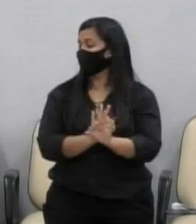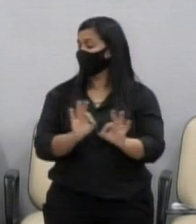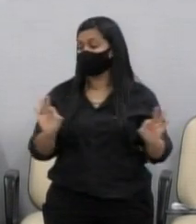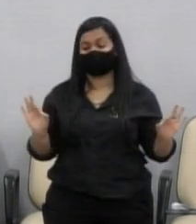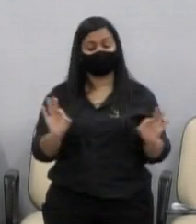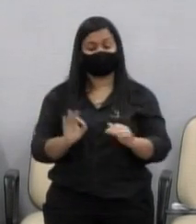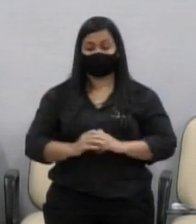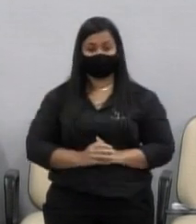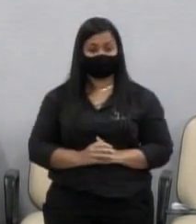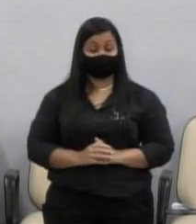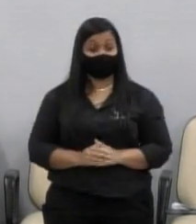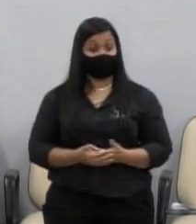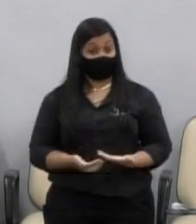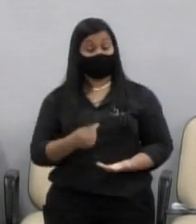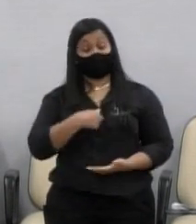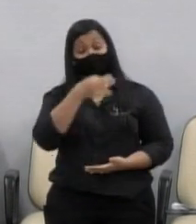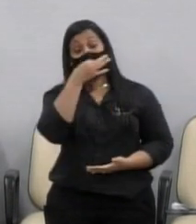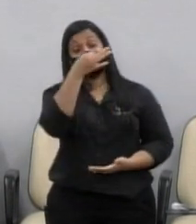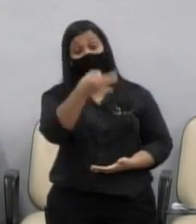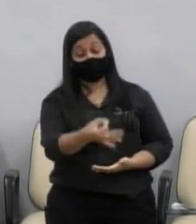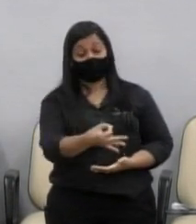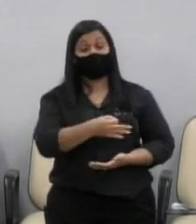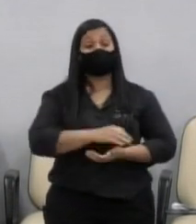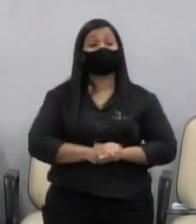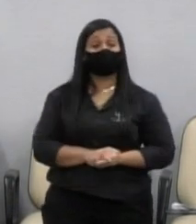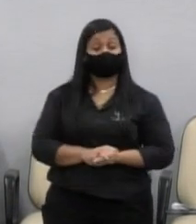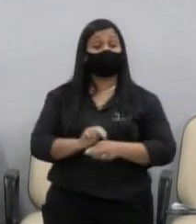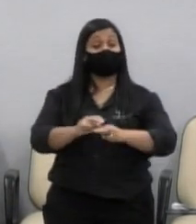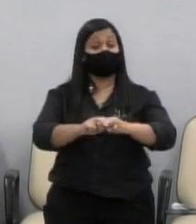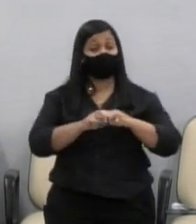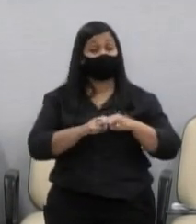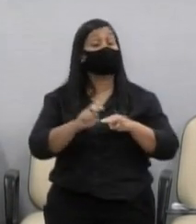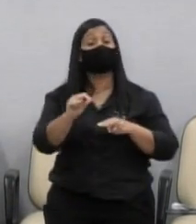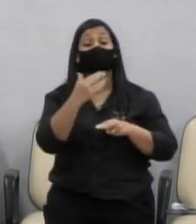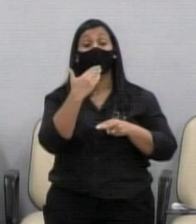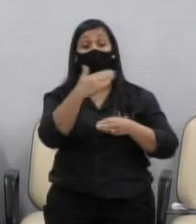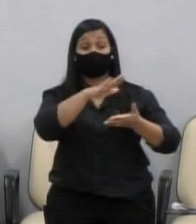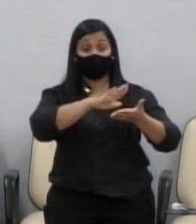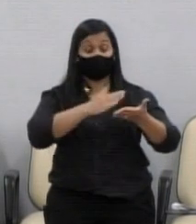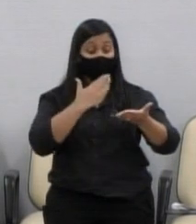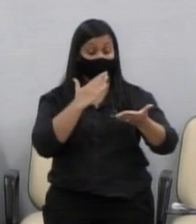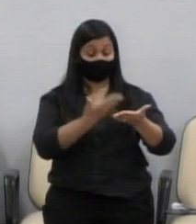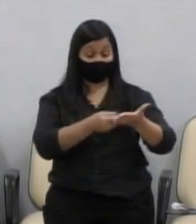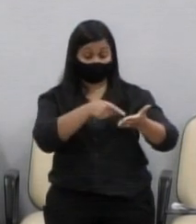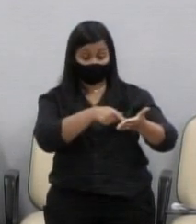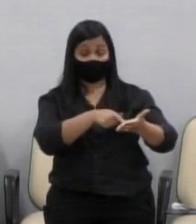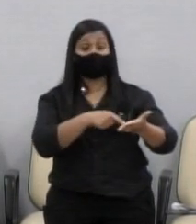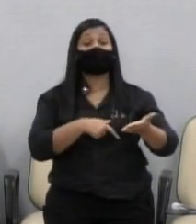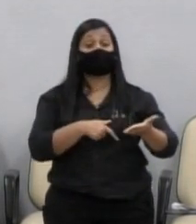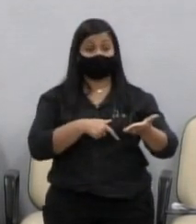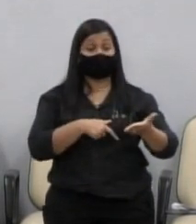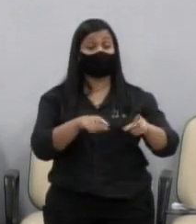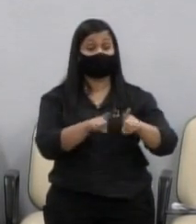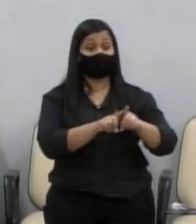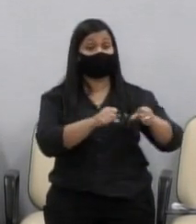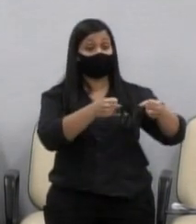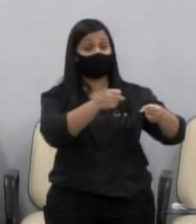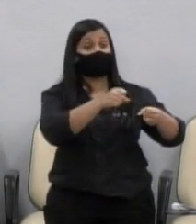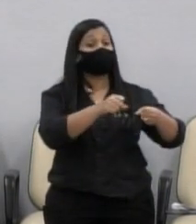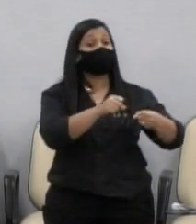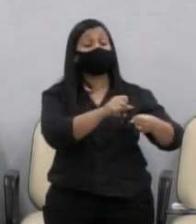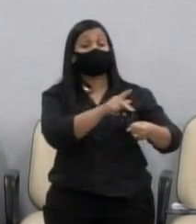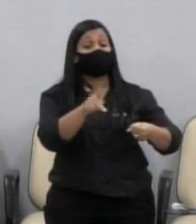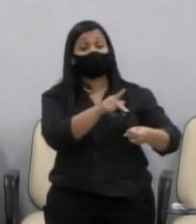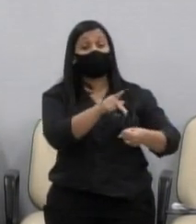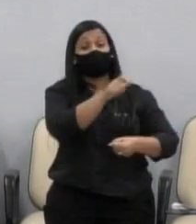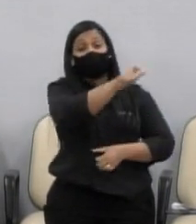deveria. A minha sugestão, perante o meu requerimento, fortalecendo que o doutor Renato Pupo e demais amigos